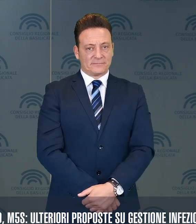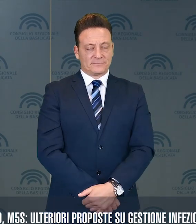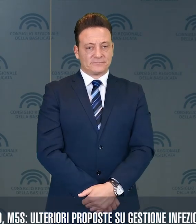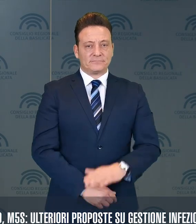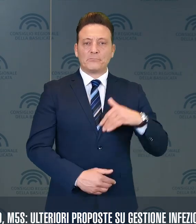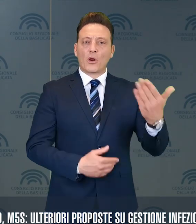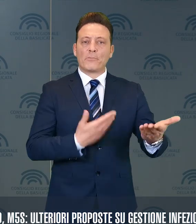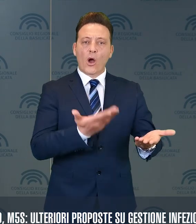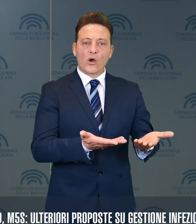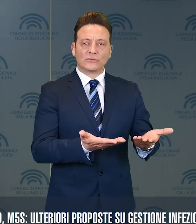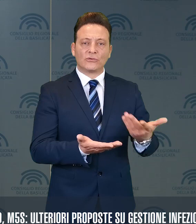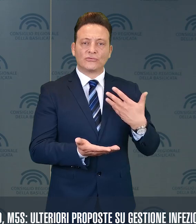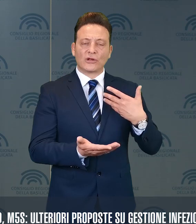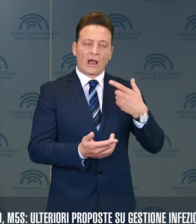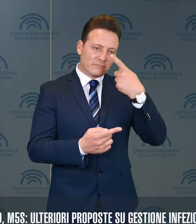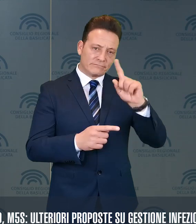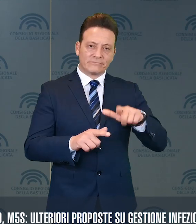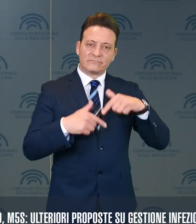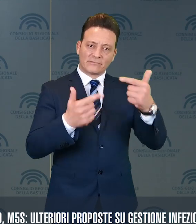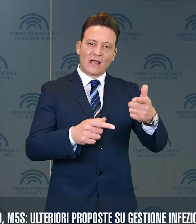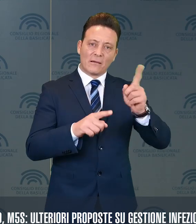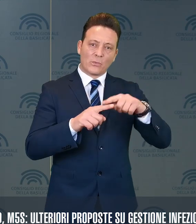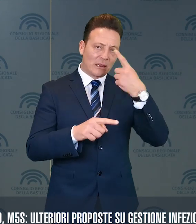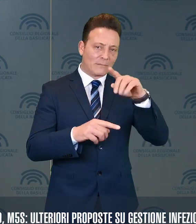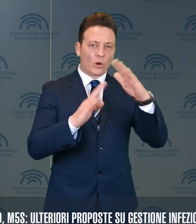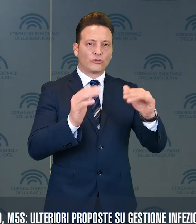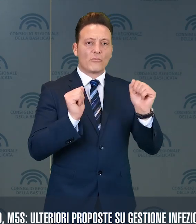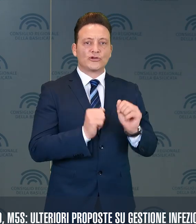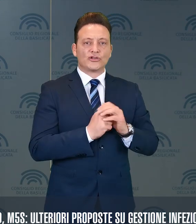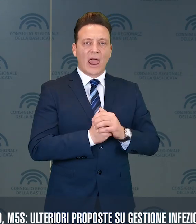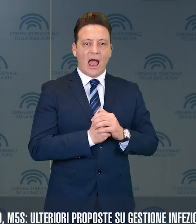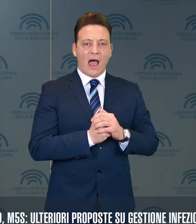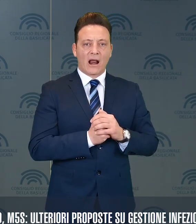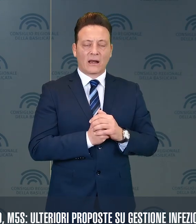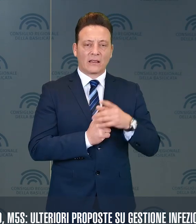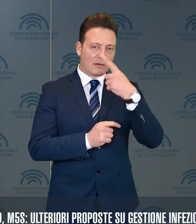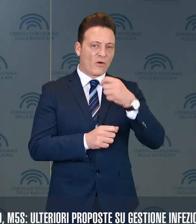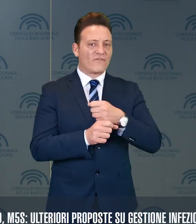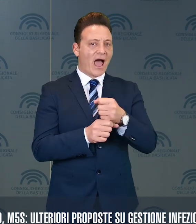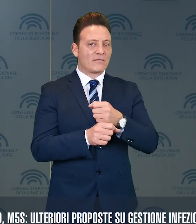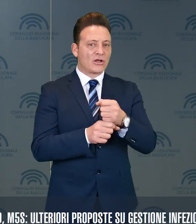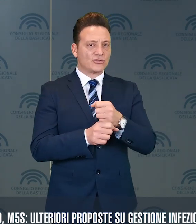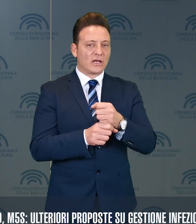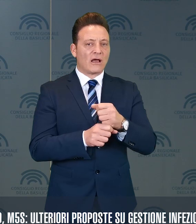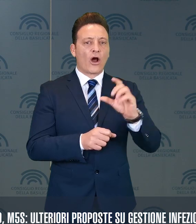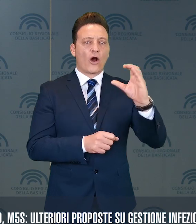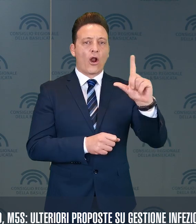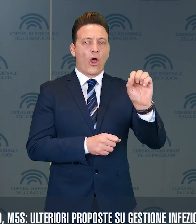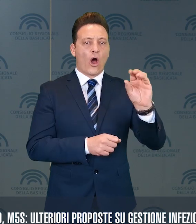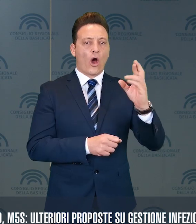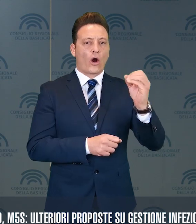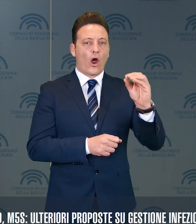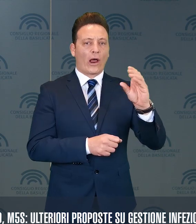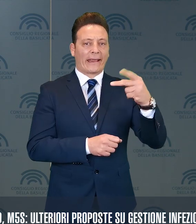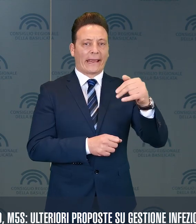proposte, quella di somministrare, anche in regime domiciliare, alcuni farmaci, quali la clorochina,